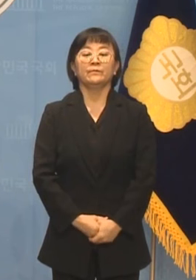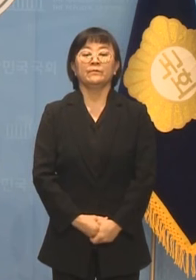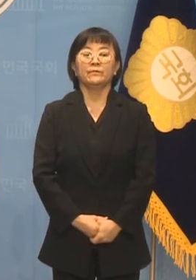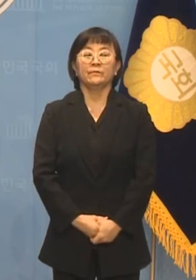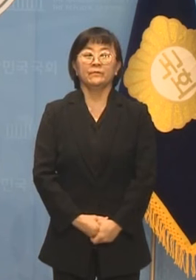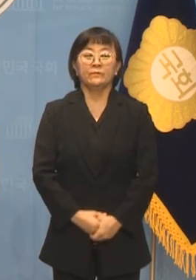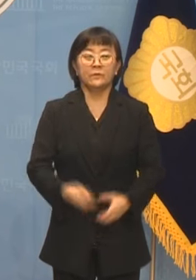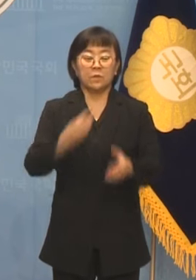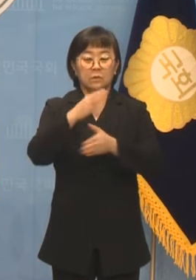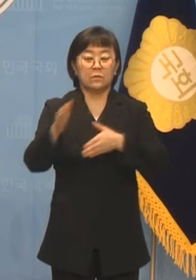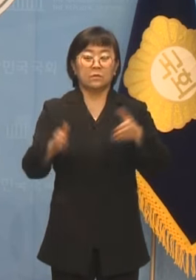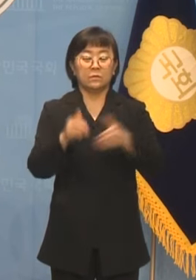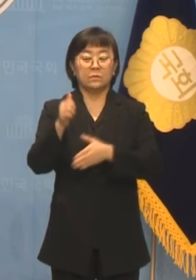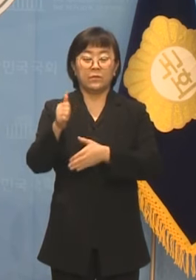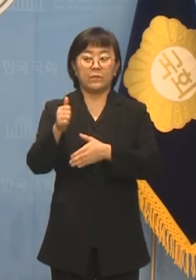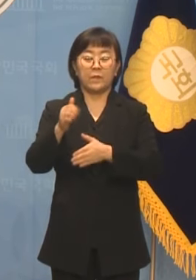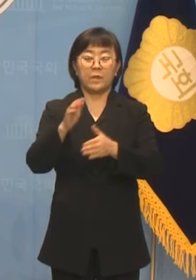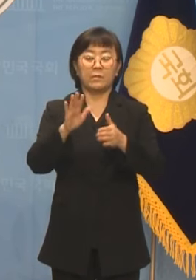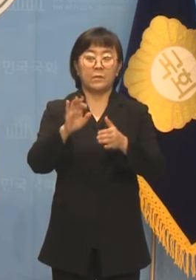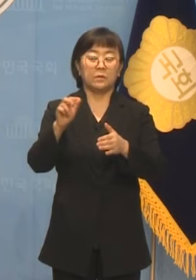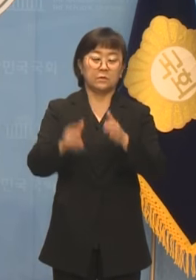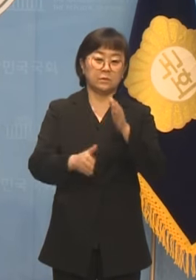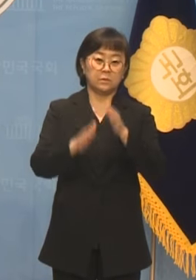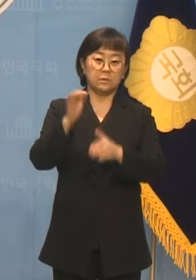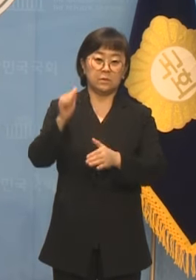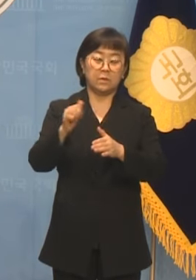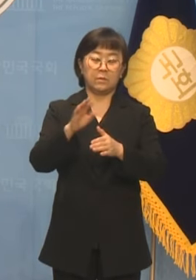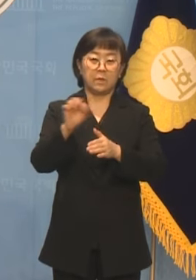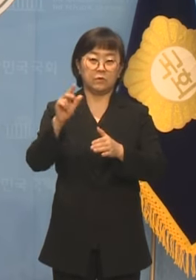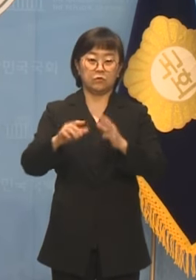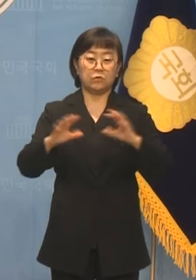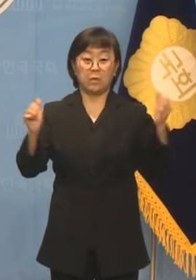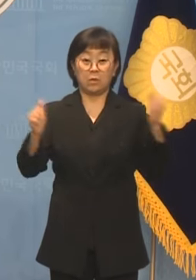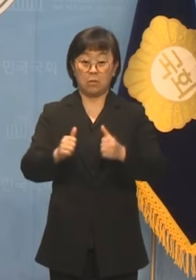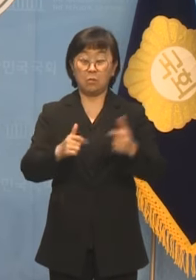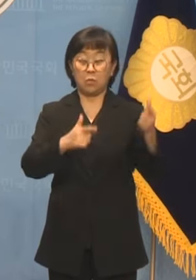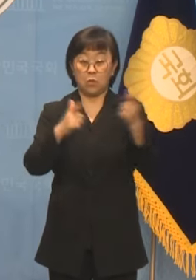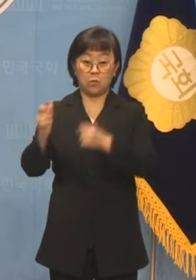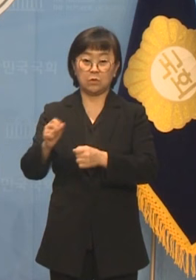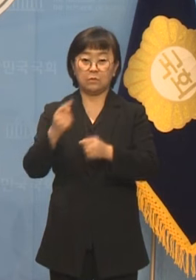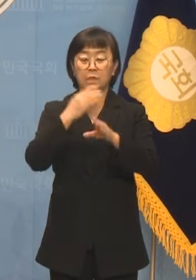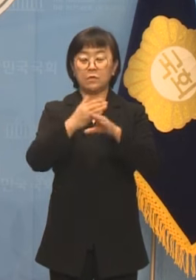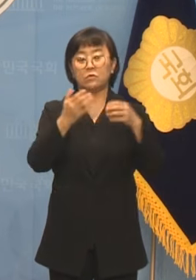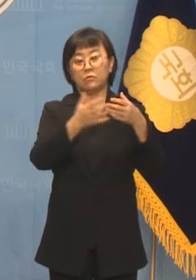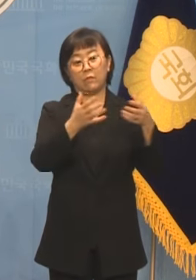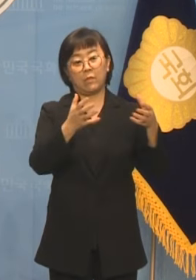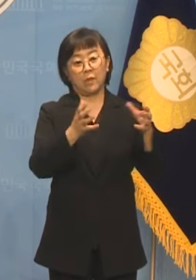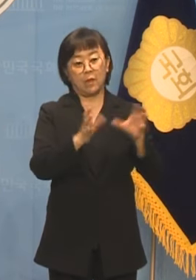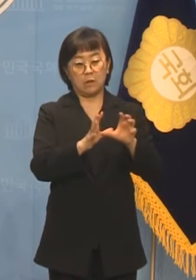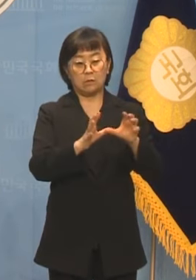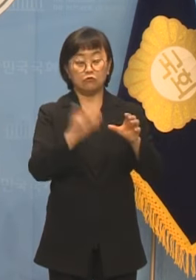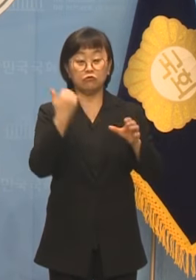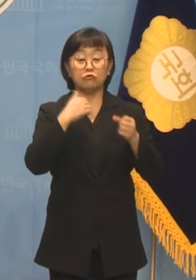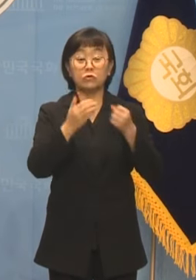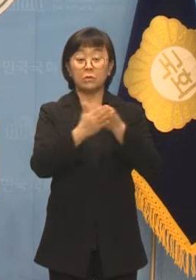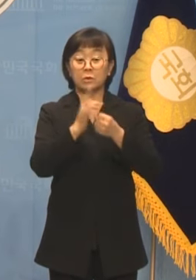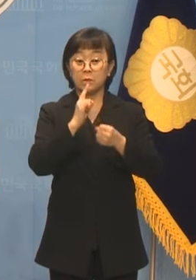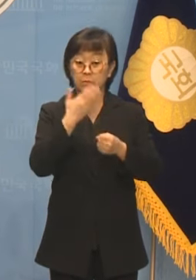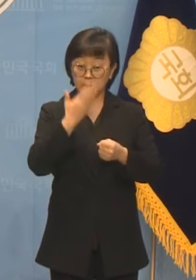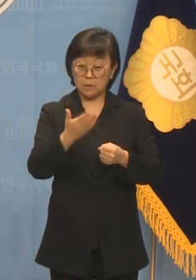경기도지사 파주시장 파주 국회의원 모두 민주당인데 누구 탓을 할 수 있겠습니까